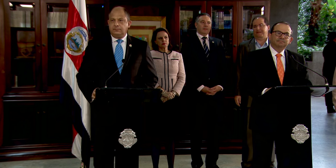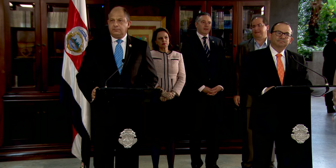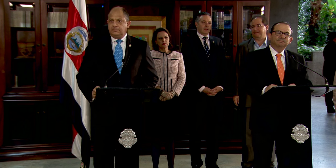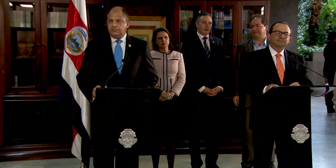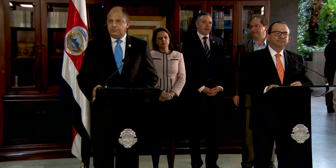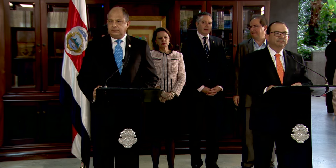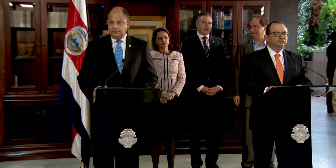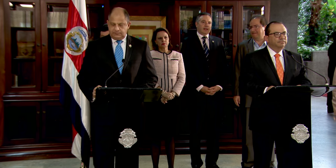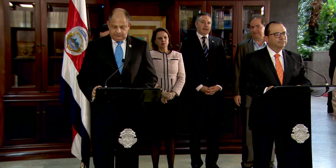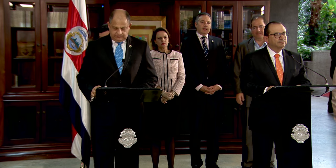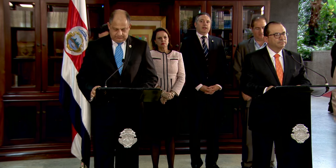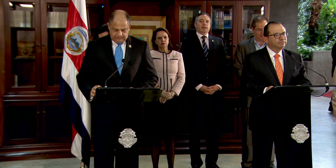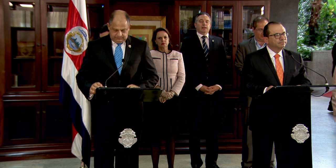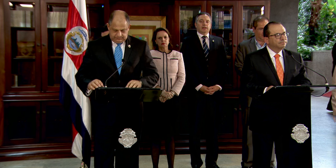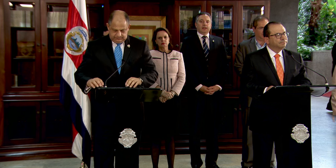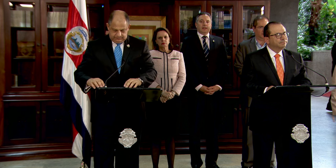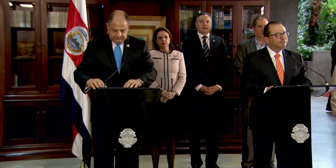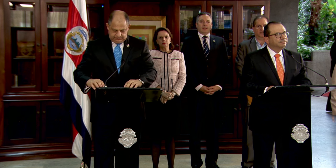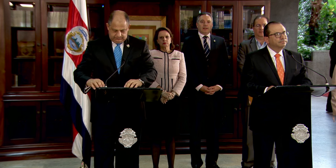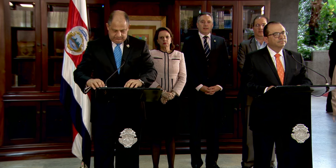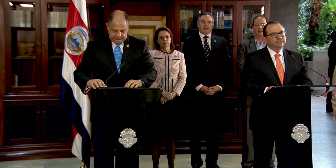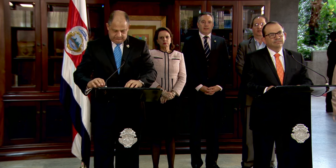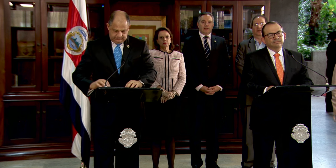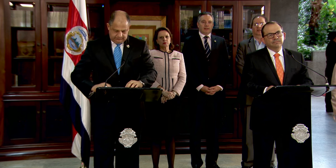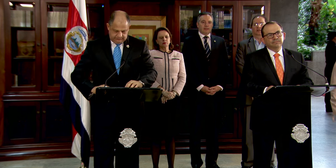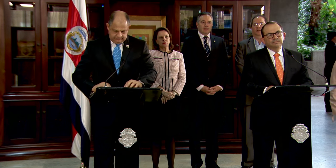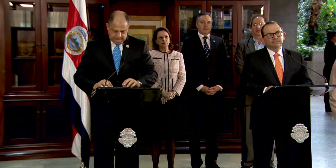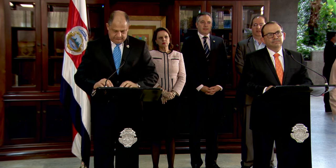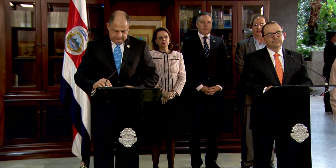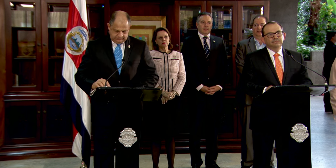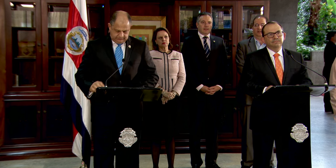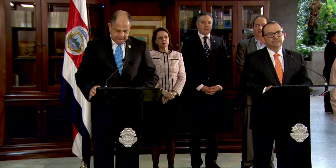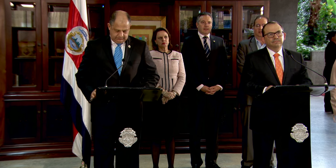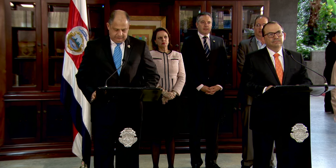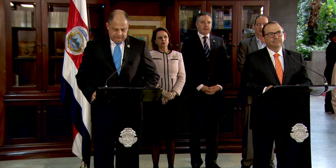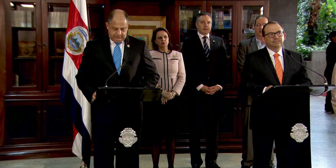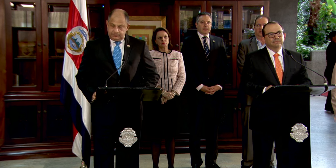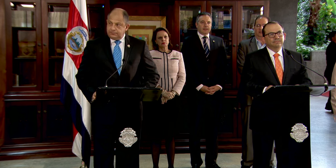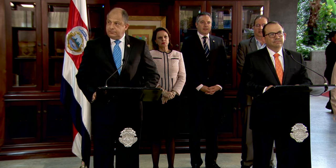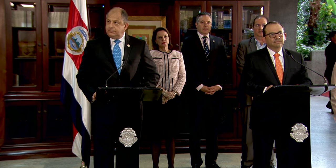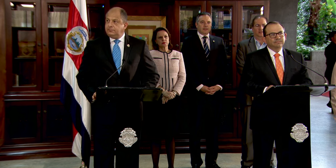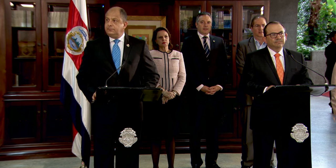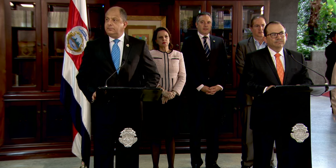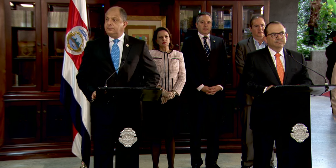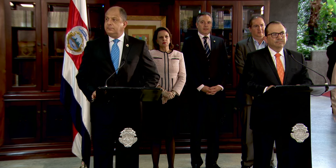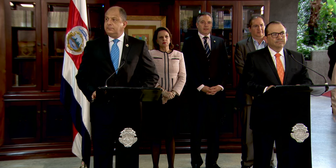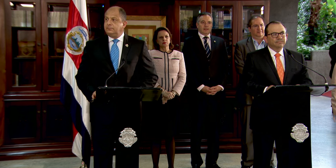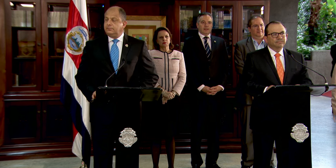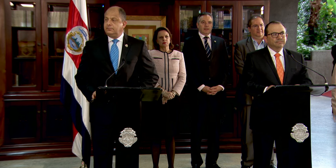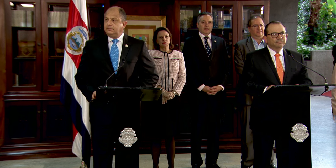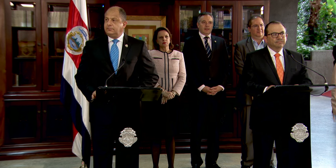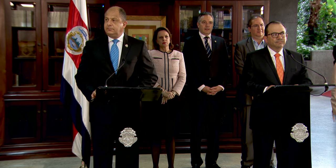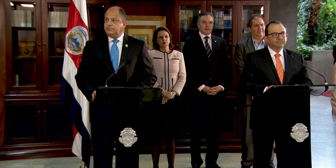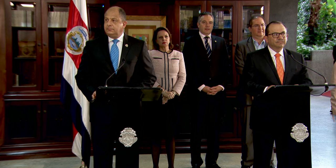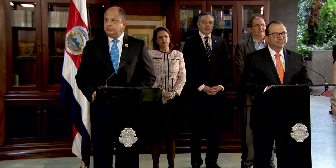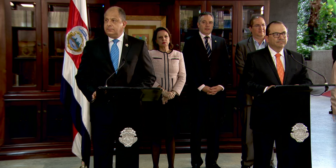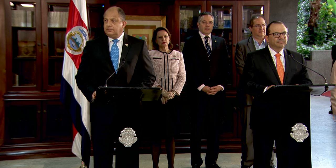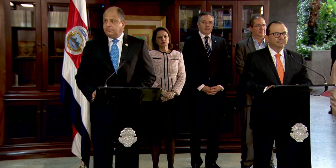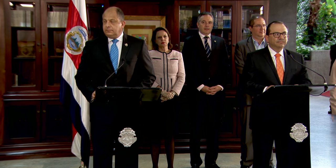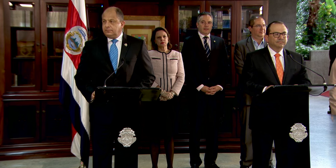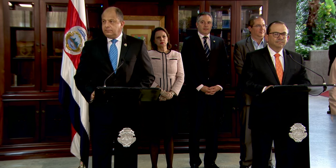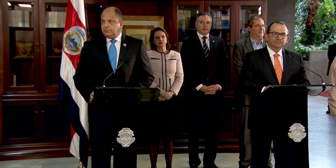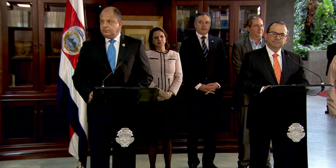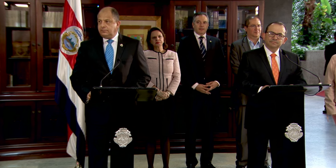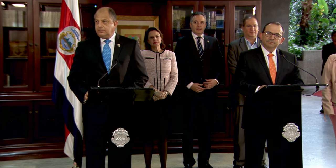Salud, el señor ministro de la Presidencia y el señor ministro de Comunicación. Para dar inicio a esta